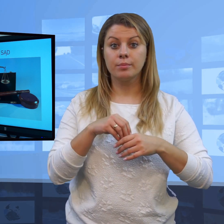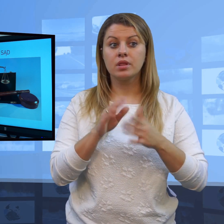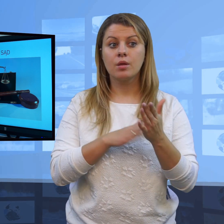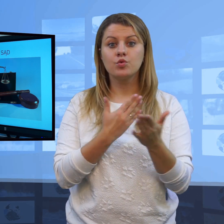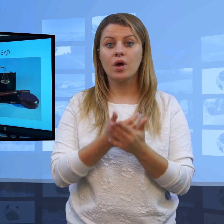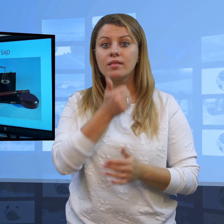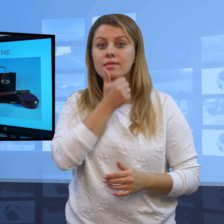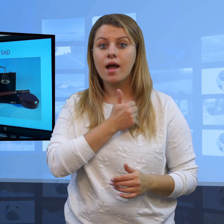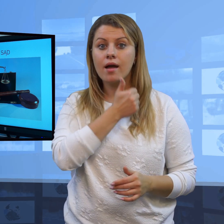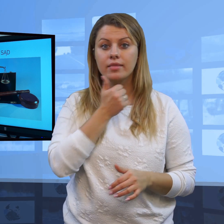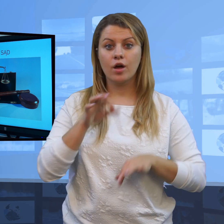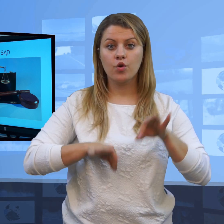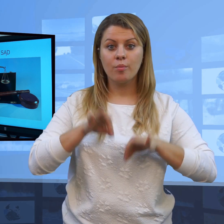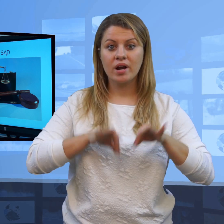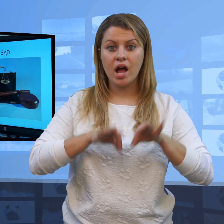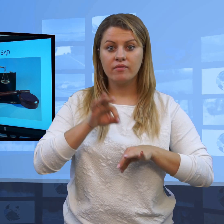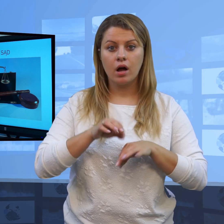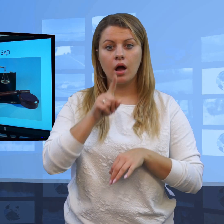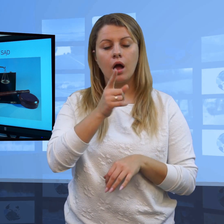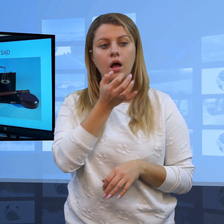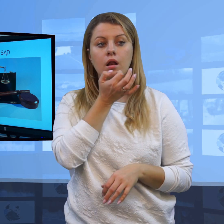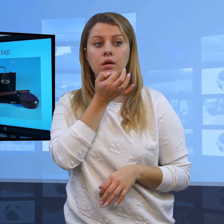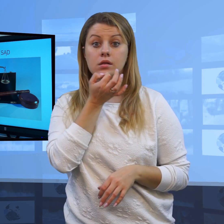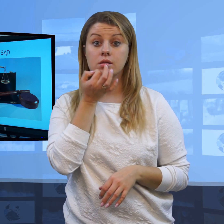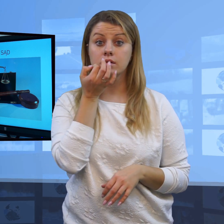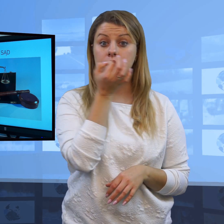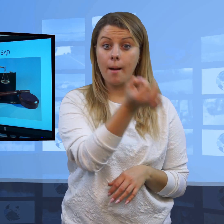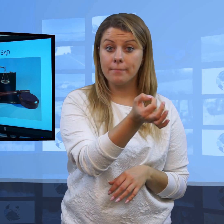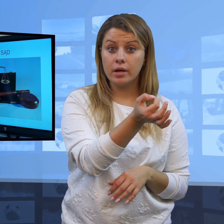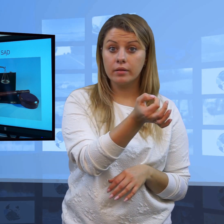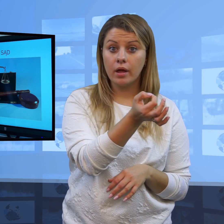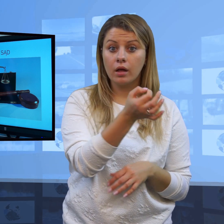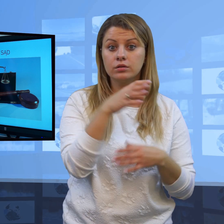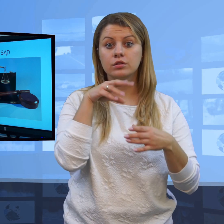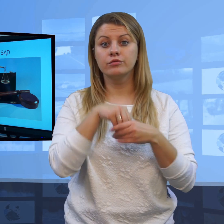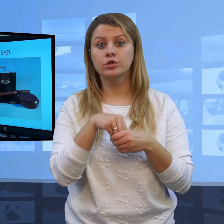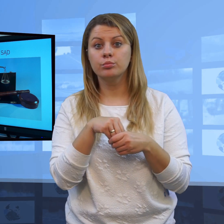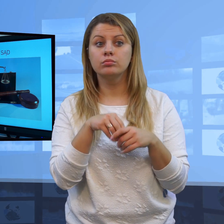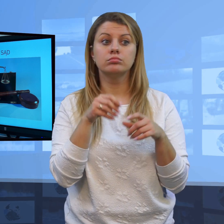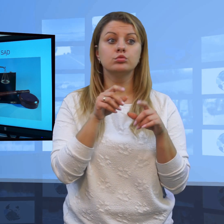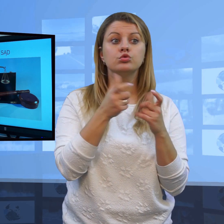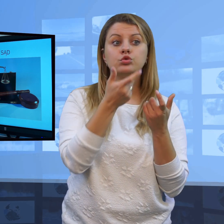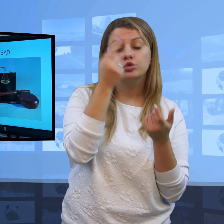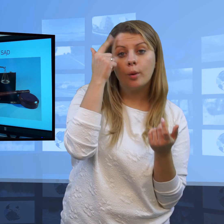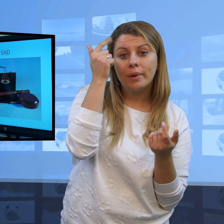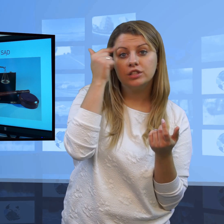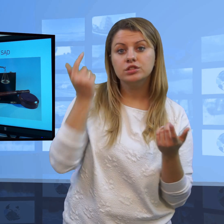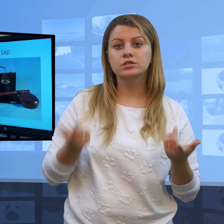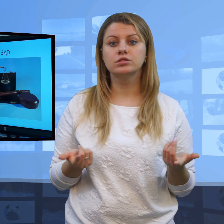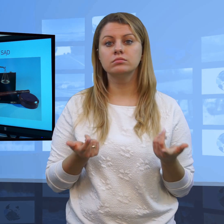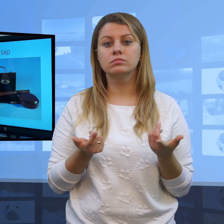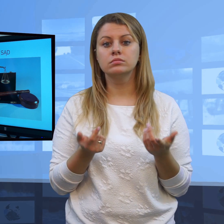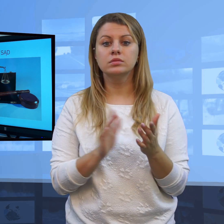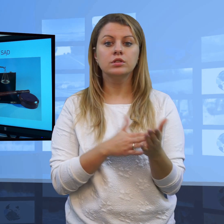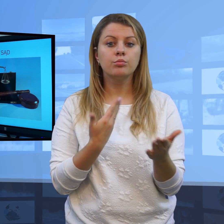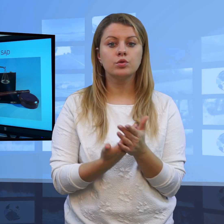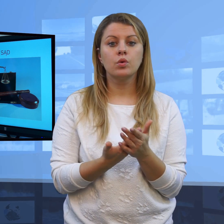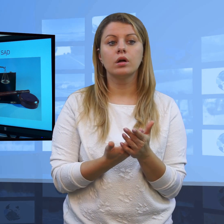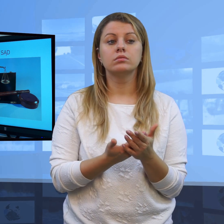przykład postępowanie jest tajne, ale zapytać o kwestie wyroku, o komentarz, o